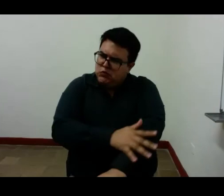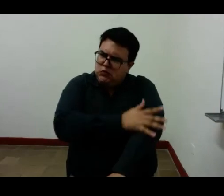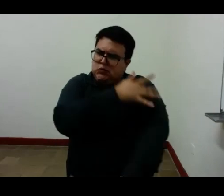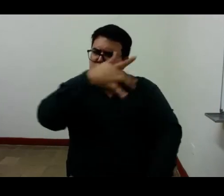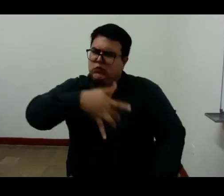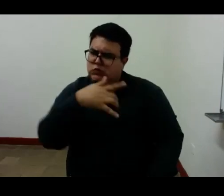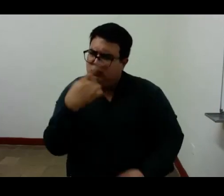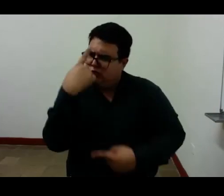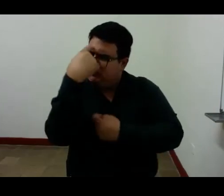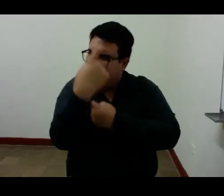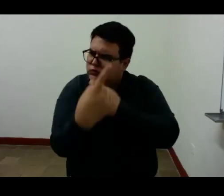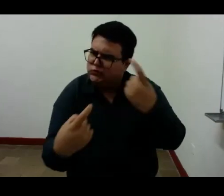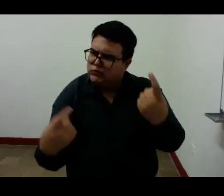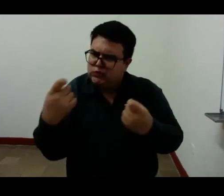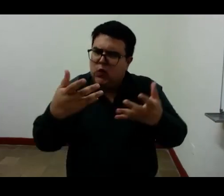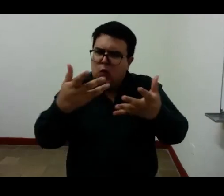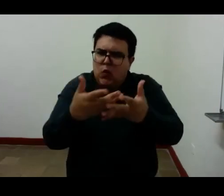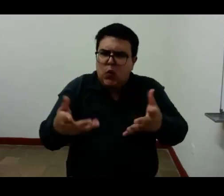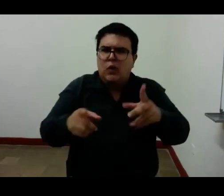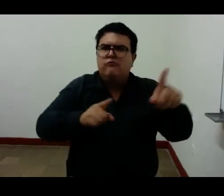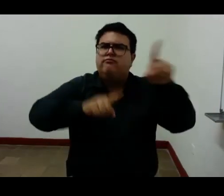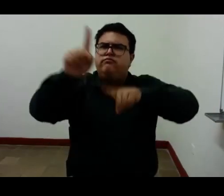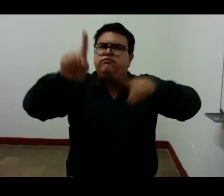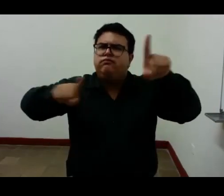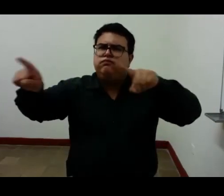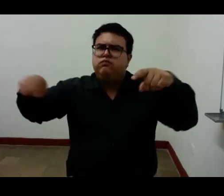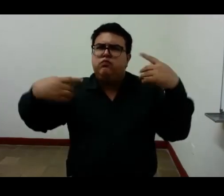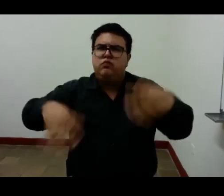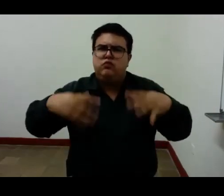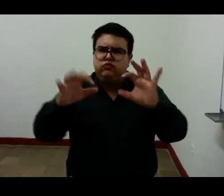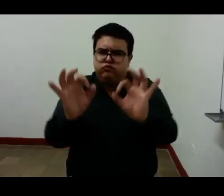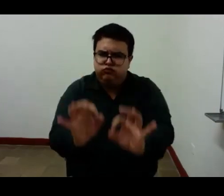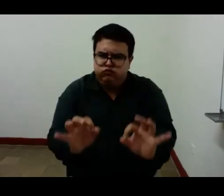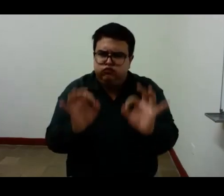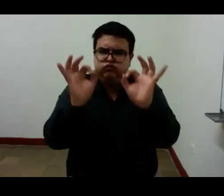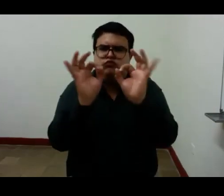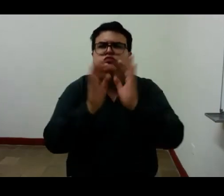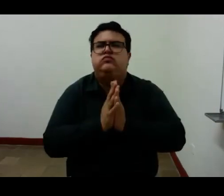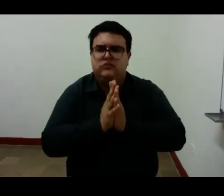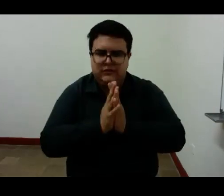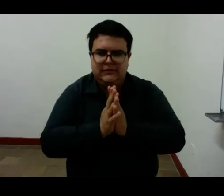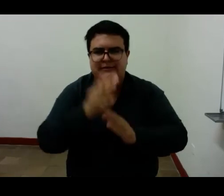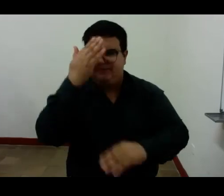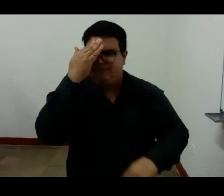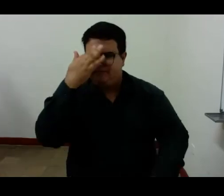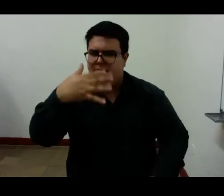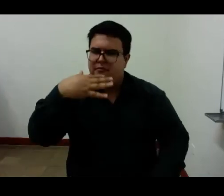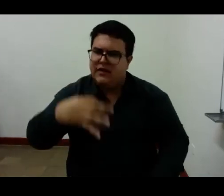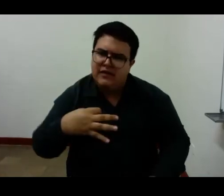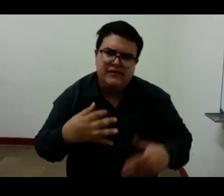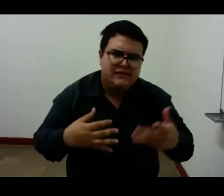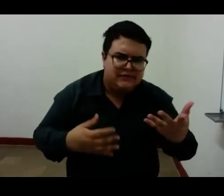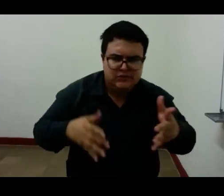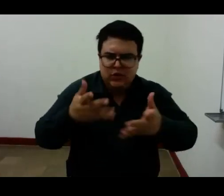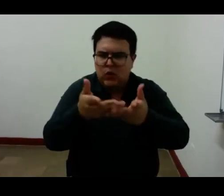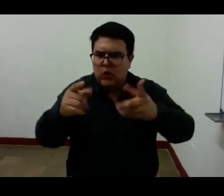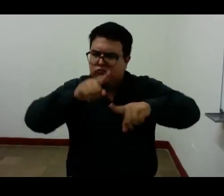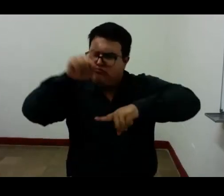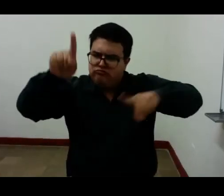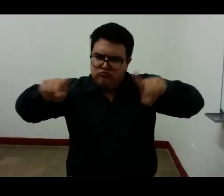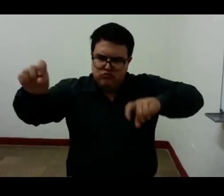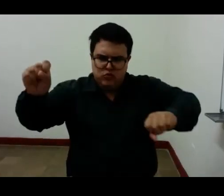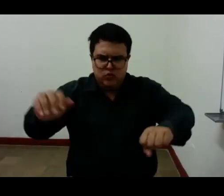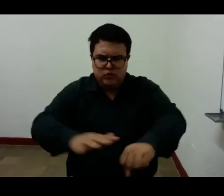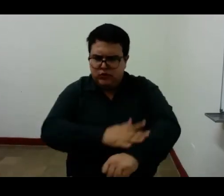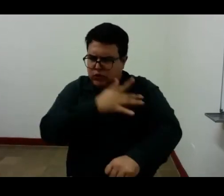vestimos de convenciones al verlas al desnudo que nosotros entenebrecemos con las